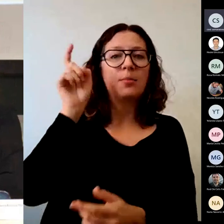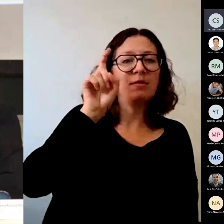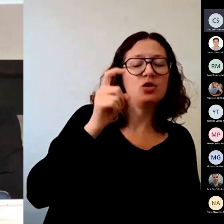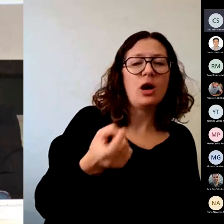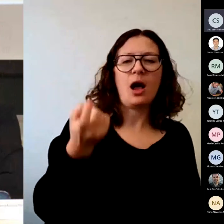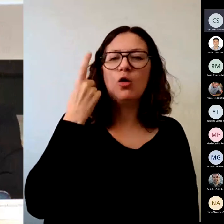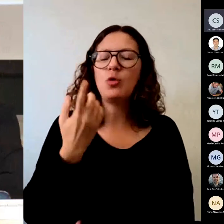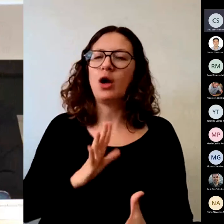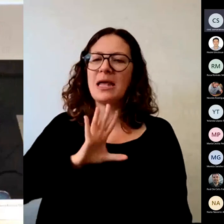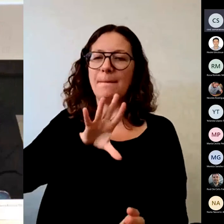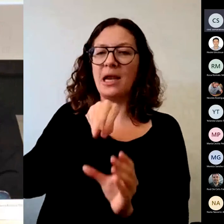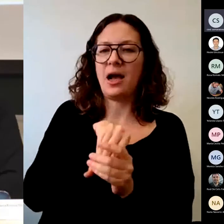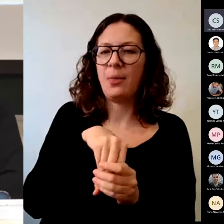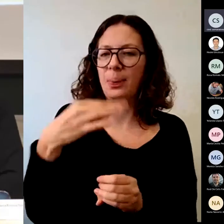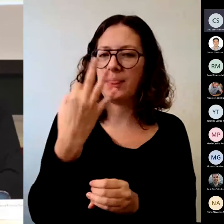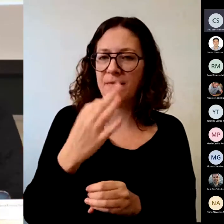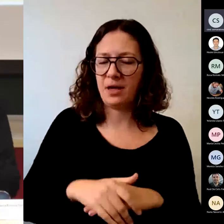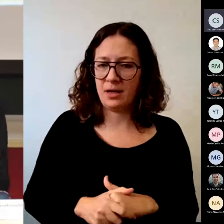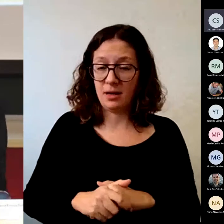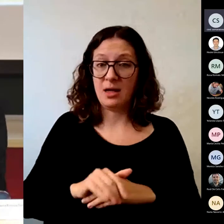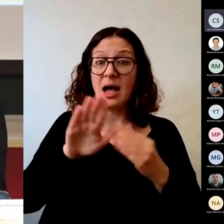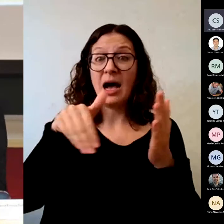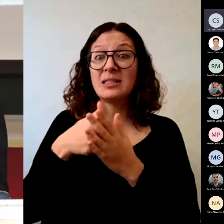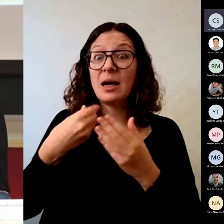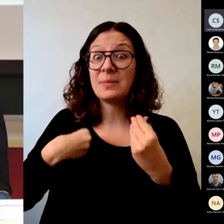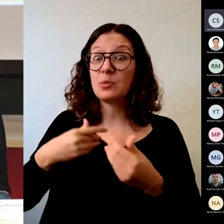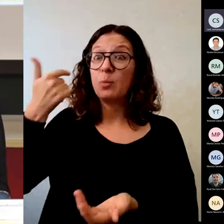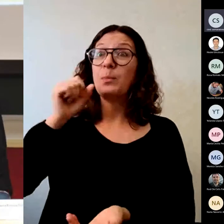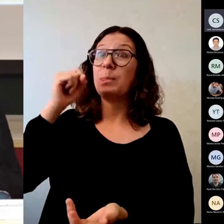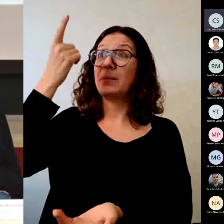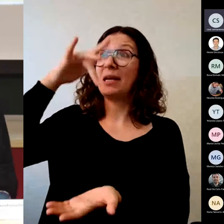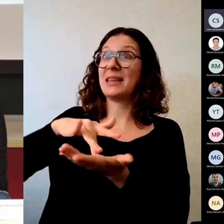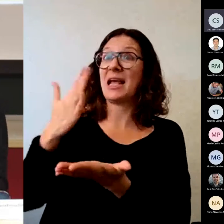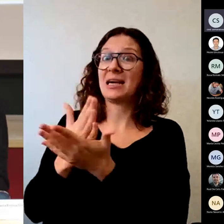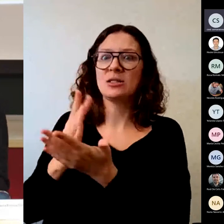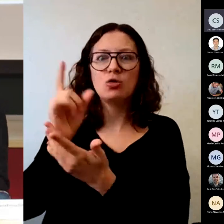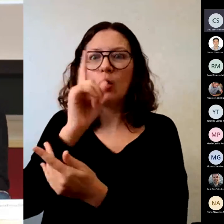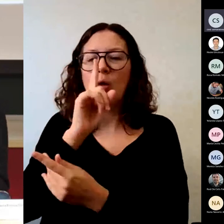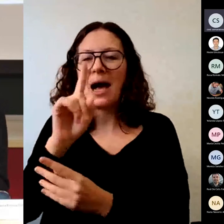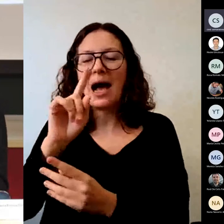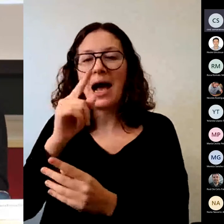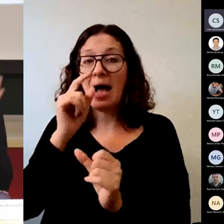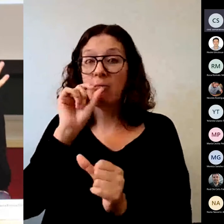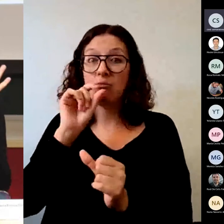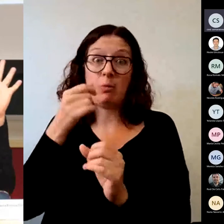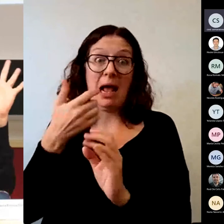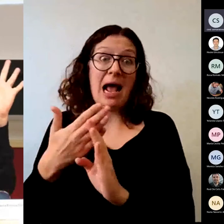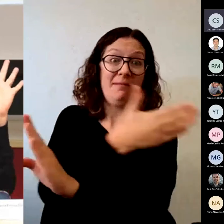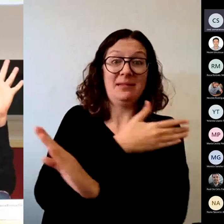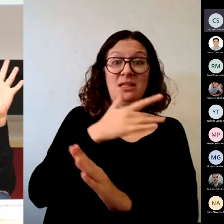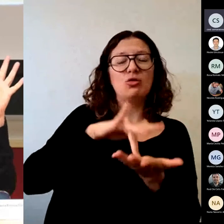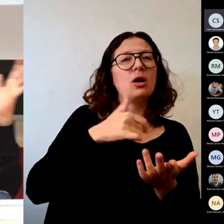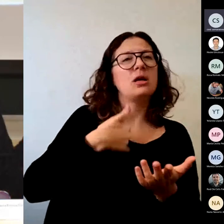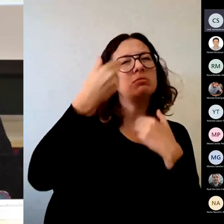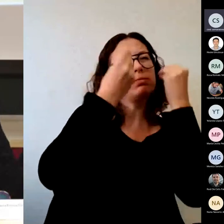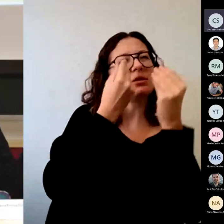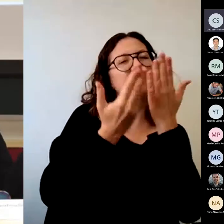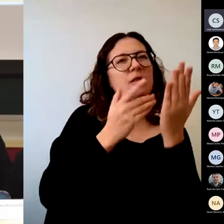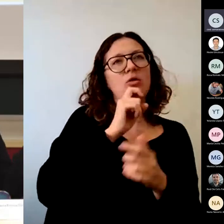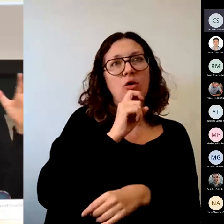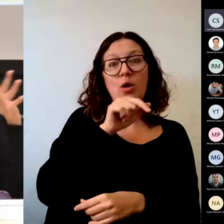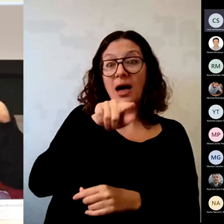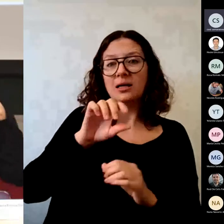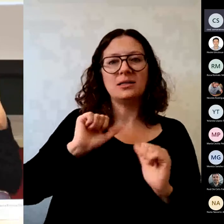en cómo es la evaluación siempre transparencia hay que ser en ese sentido generoso generoso respecto al alumno estas son mis condiciones podemos